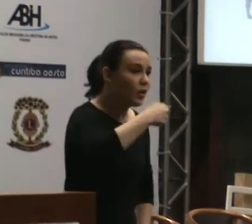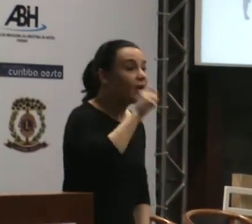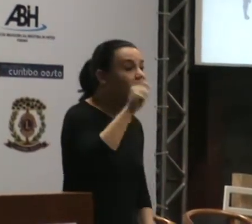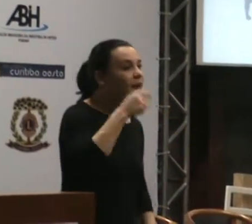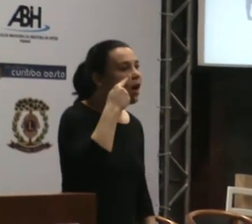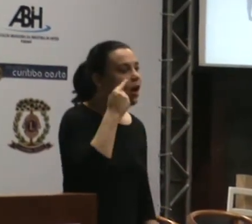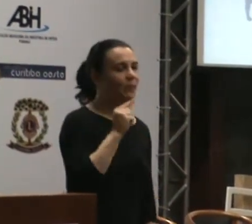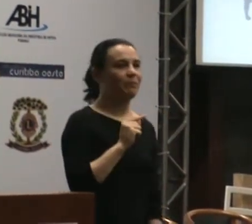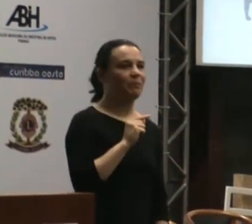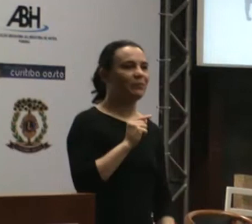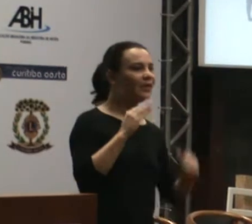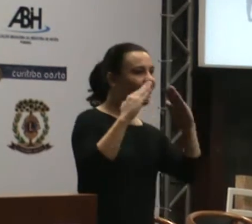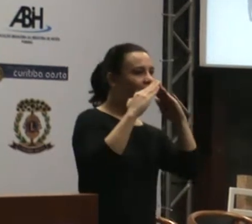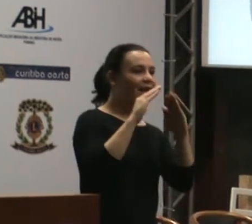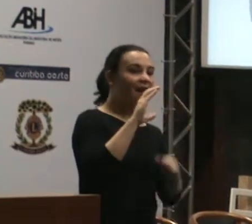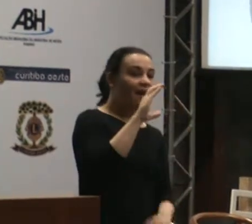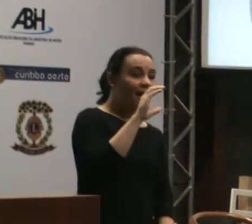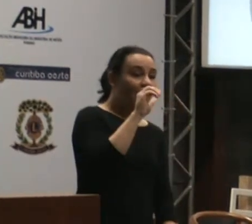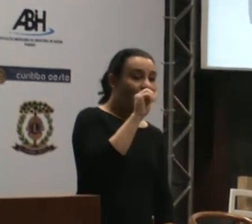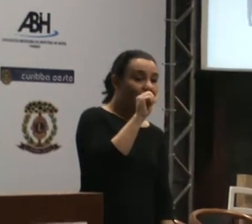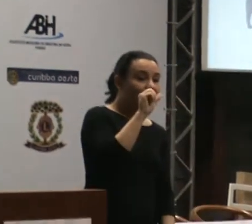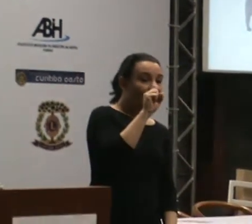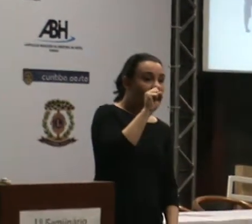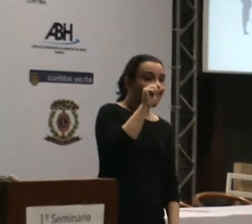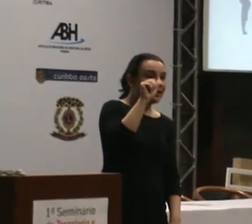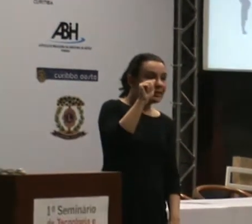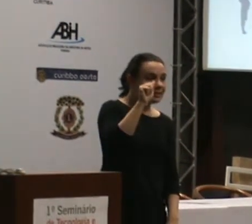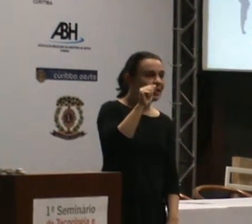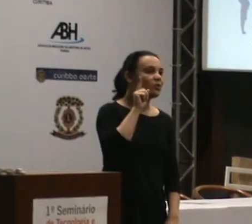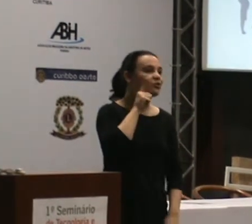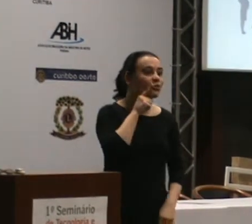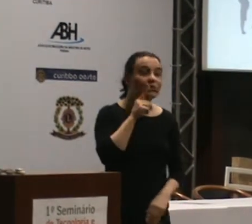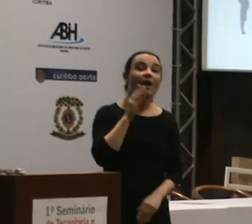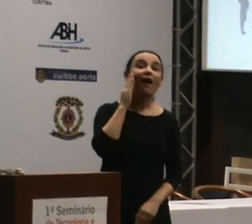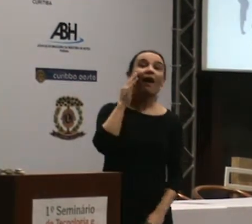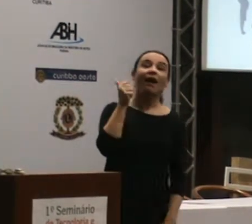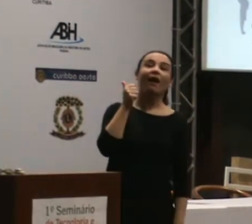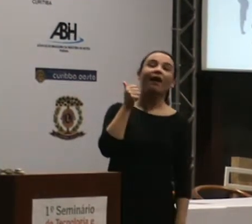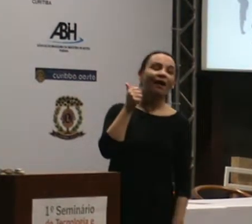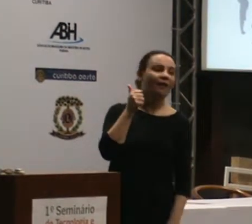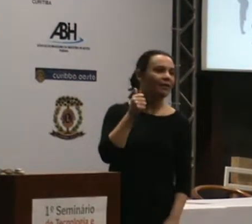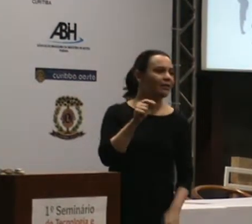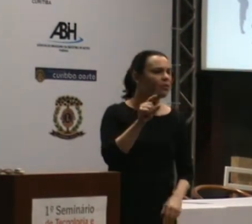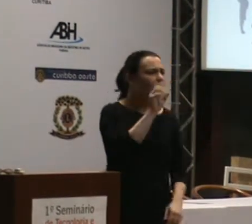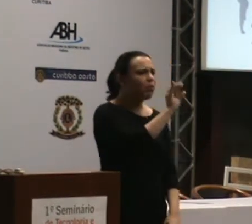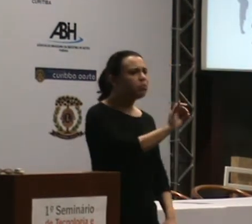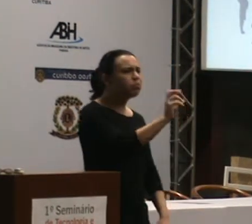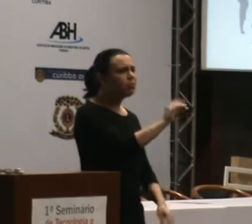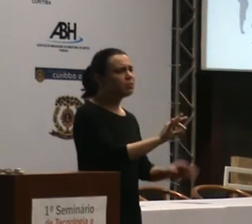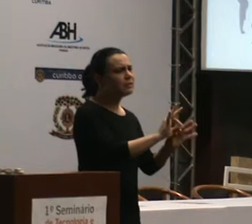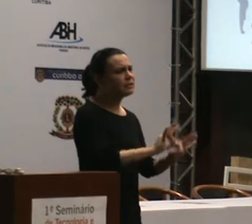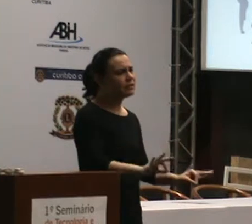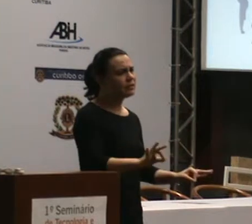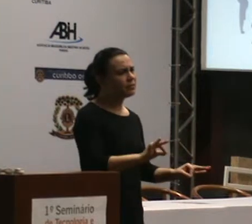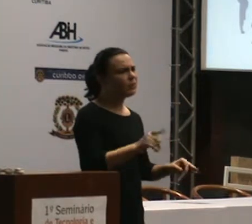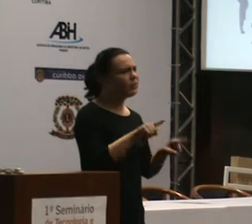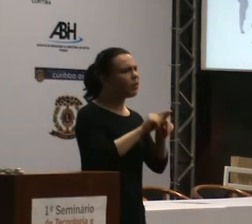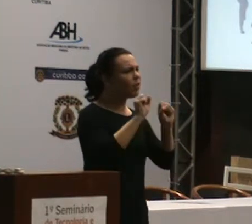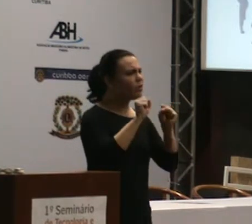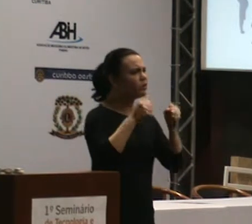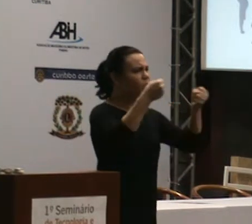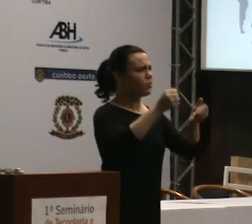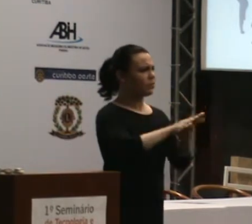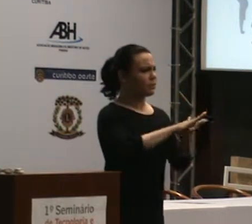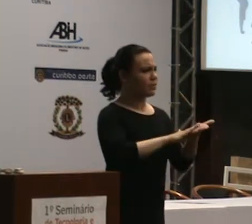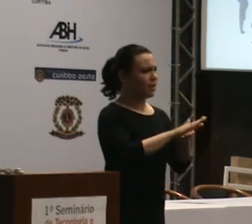casa, simples. Então, eu acredito que, muitas vezes, nós, como ouvintes, julgamos